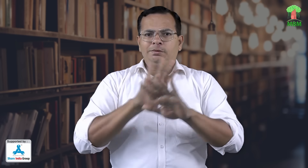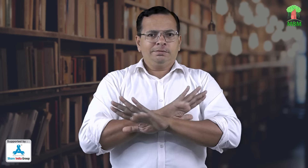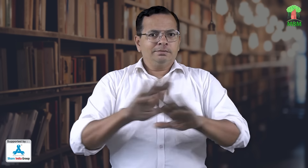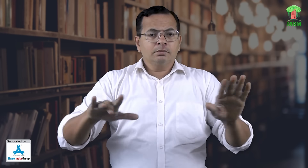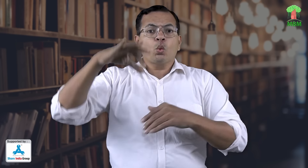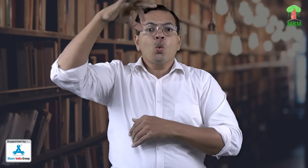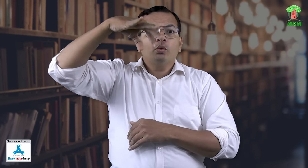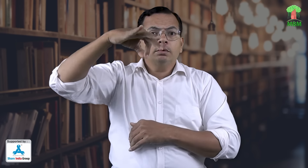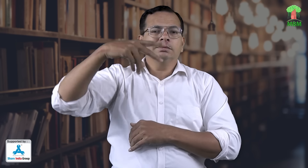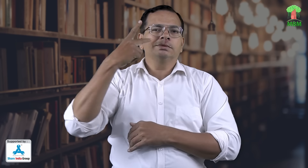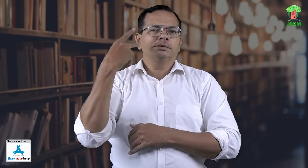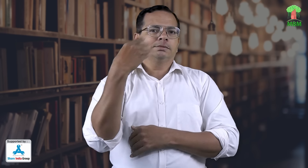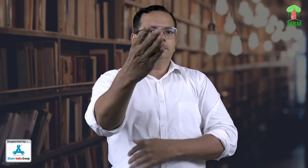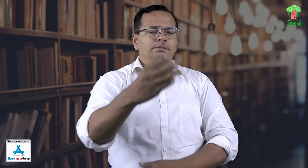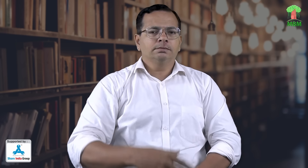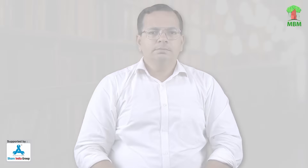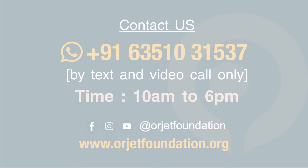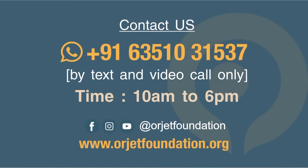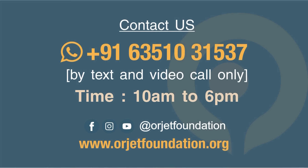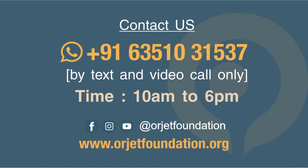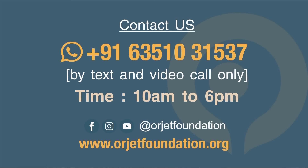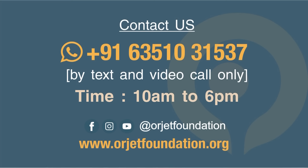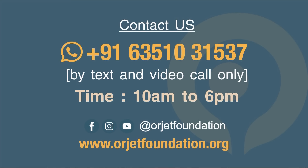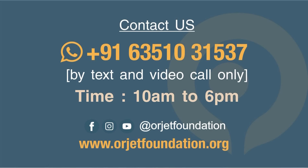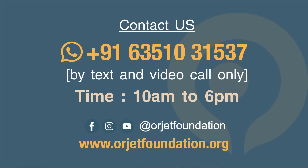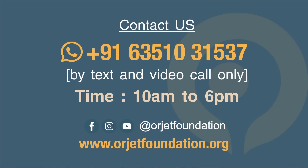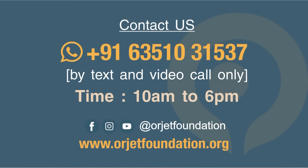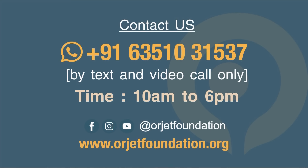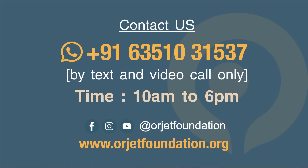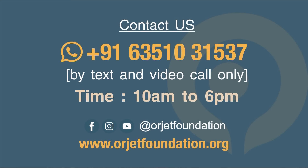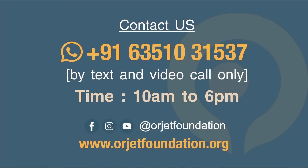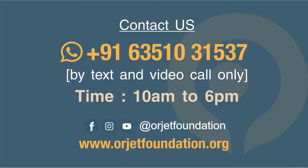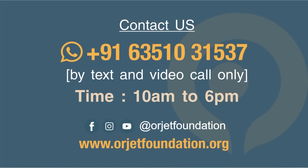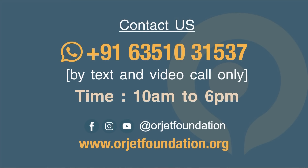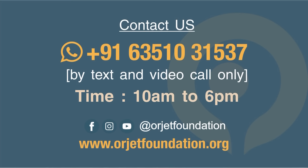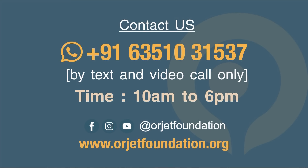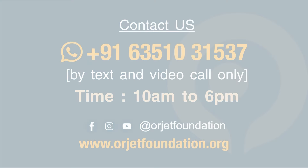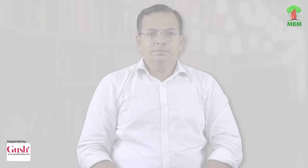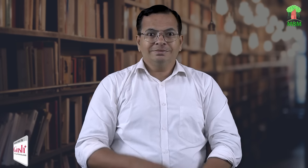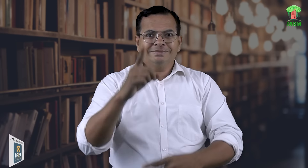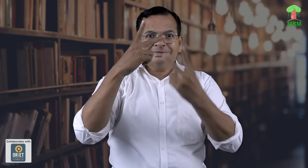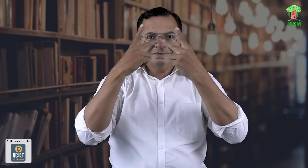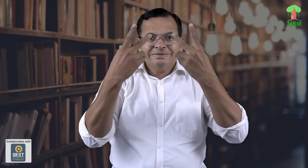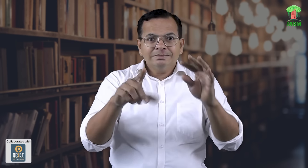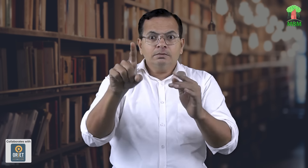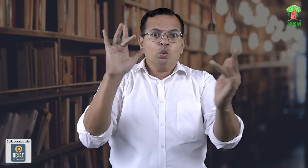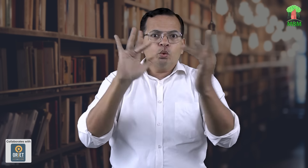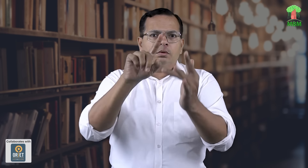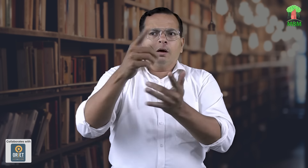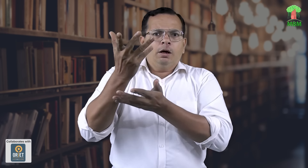आप देख सकते हैं और देखा आपने, आप यहां पर